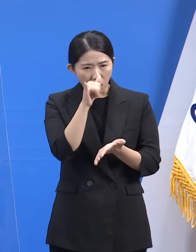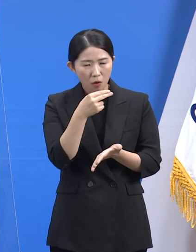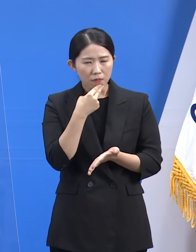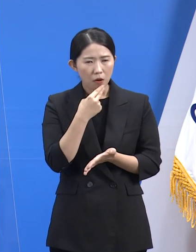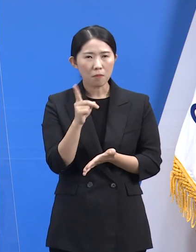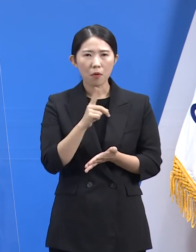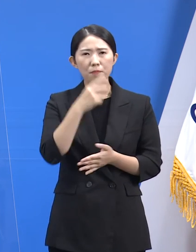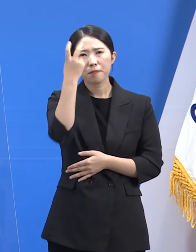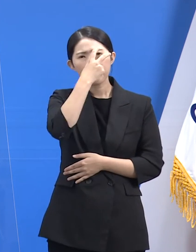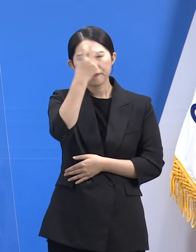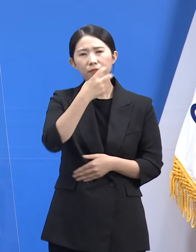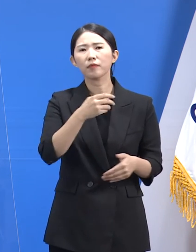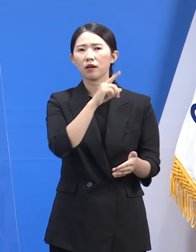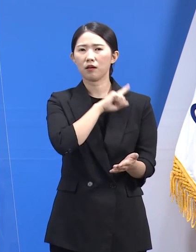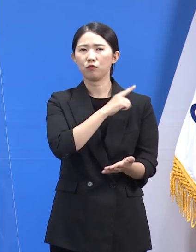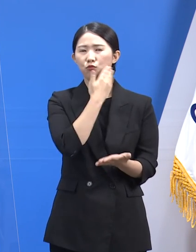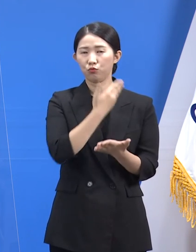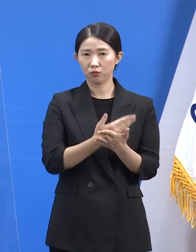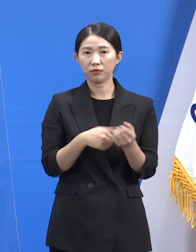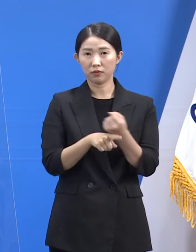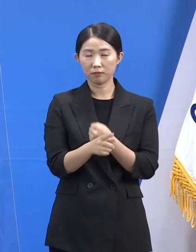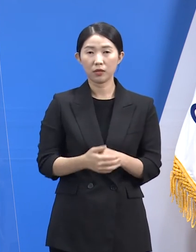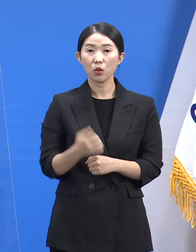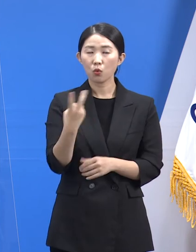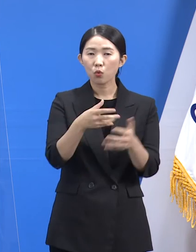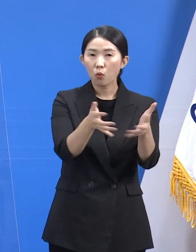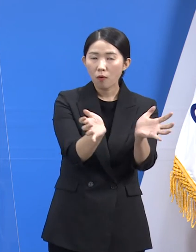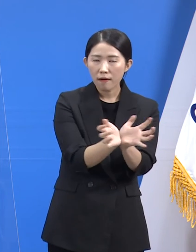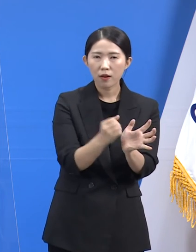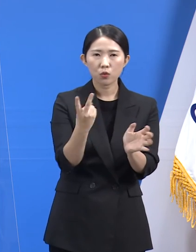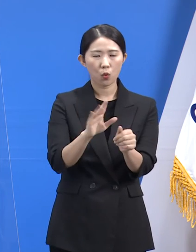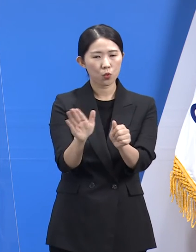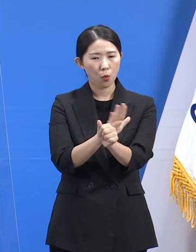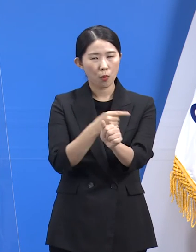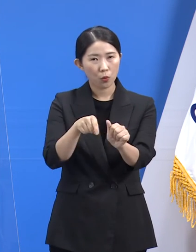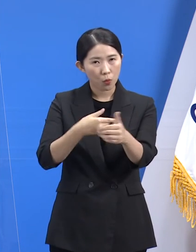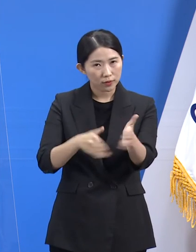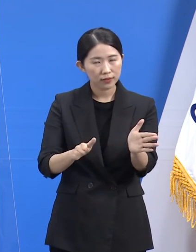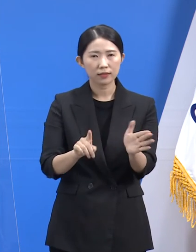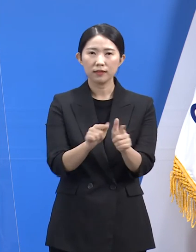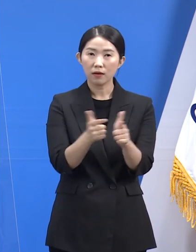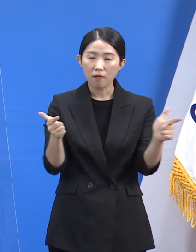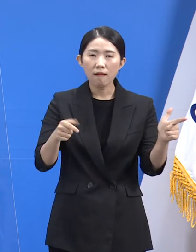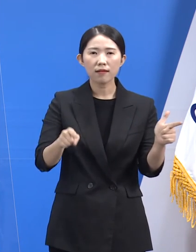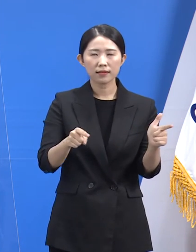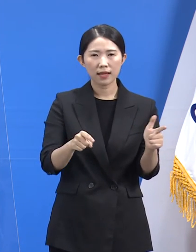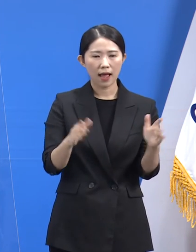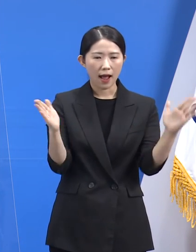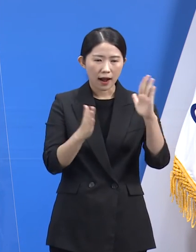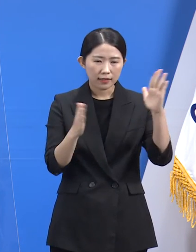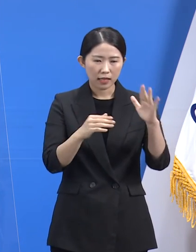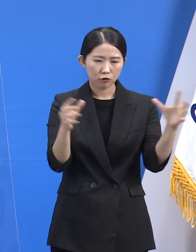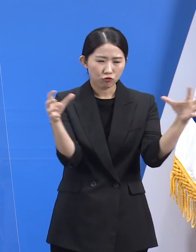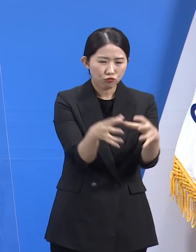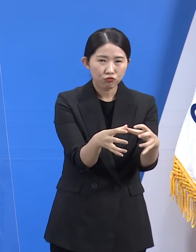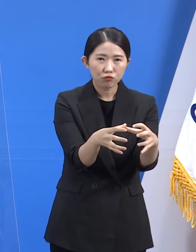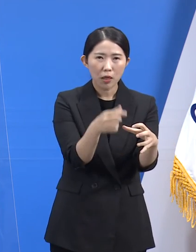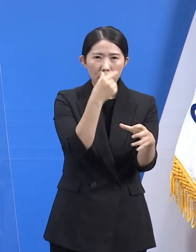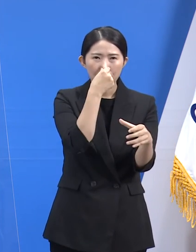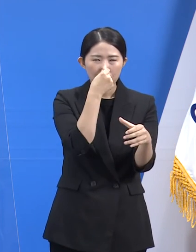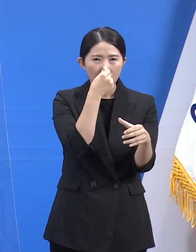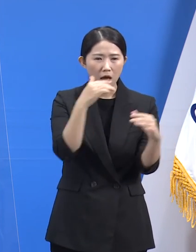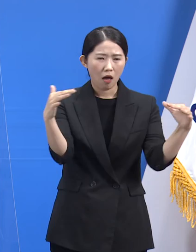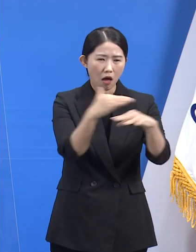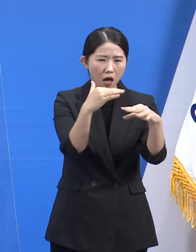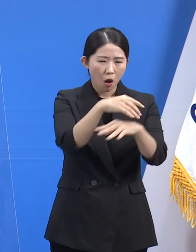다시금 알려주고 있습니다. 또한 동아리 활동, 돌봄교실, 위클래스 등 밀지댐 환경에서 감염 확산이 일어난 것으로